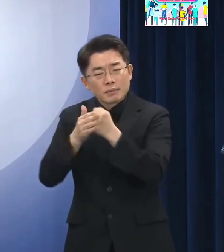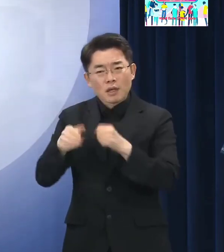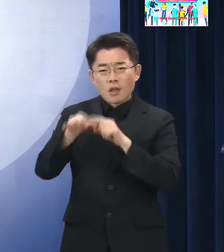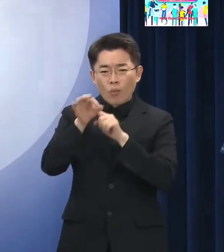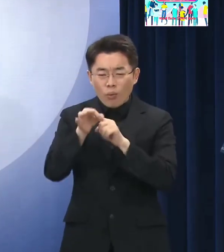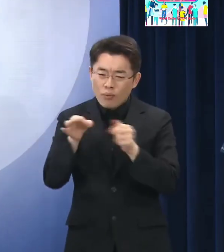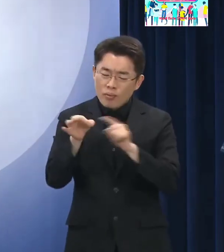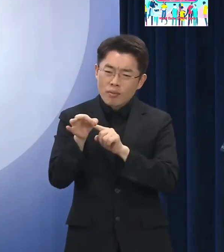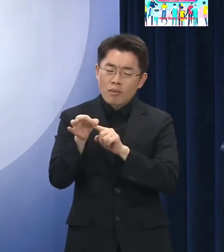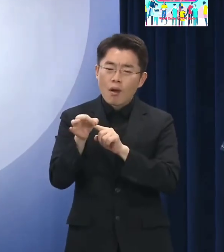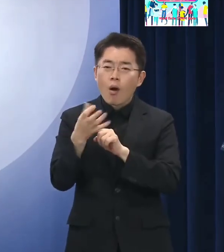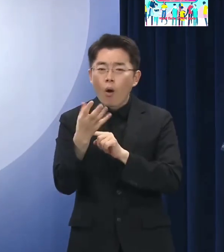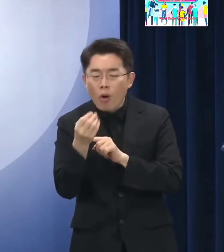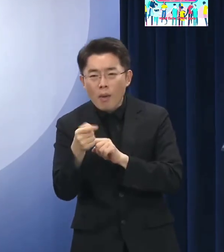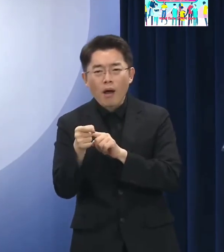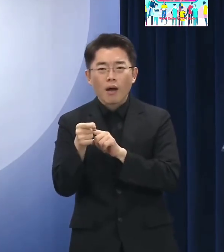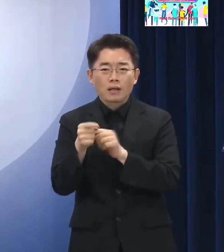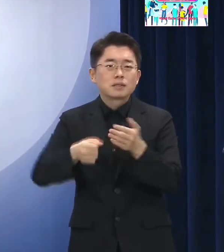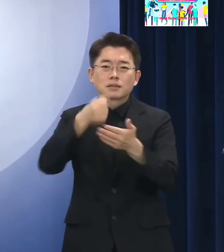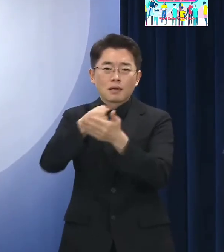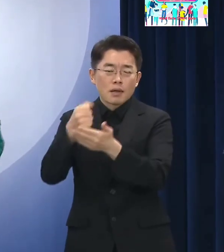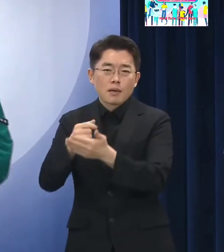이렇게까지 제가 지금 말씀드리기는 어렵습니다